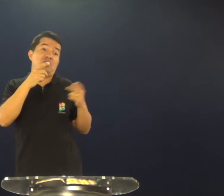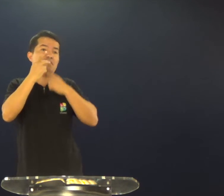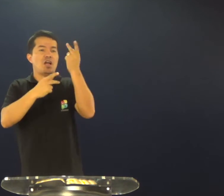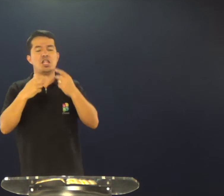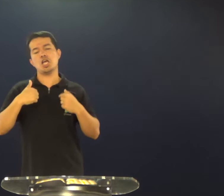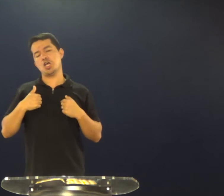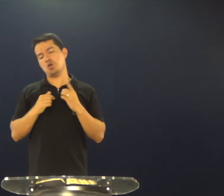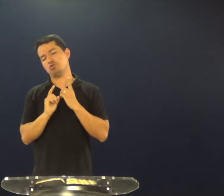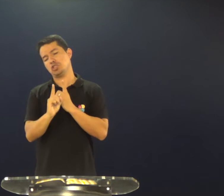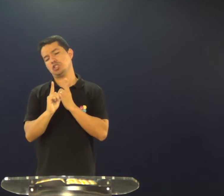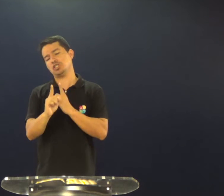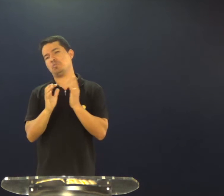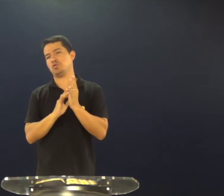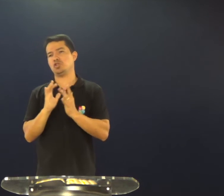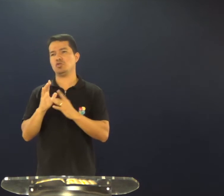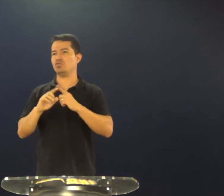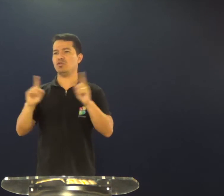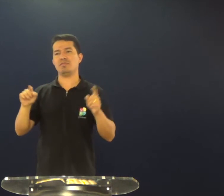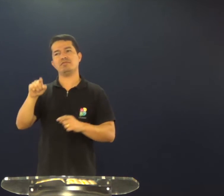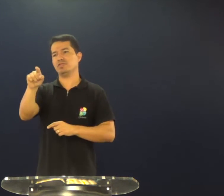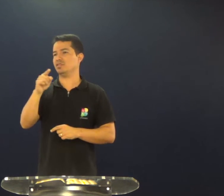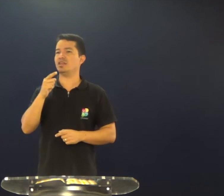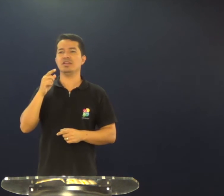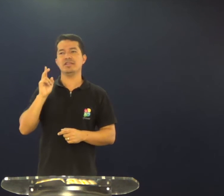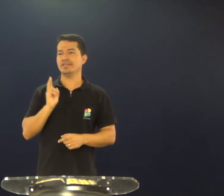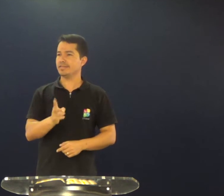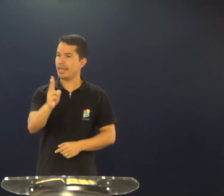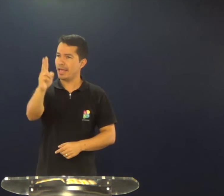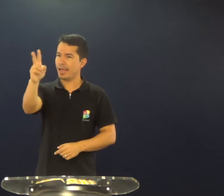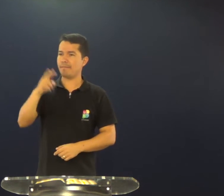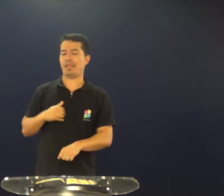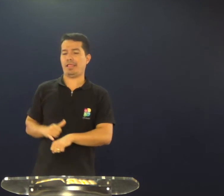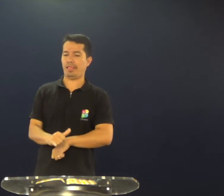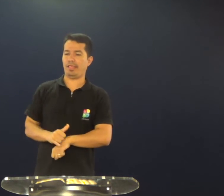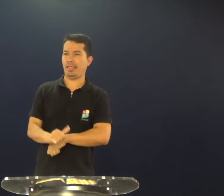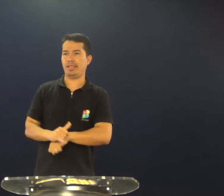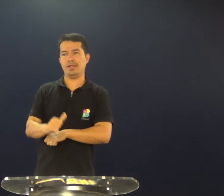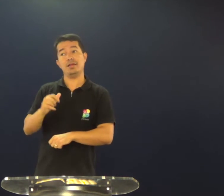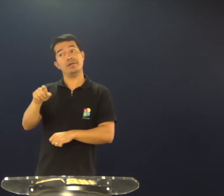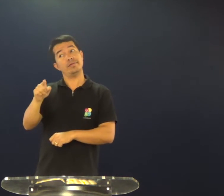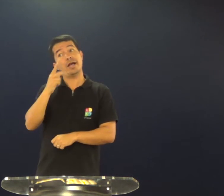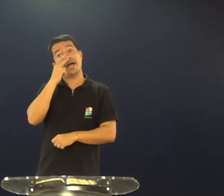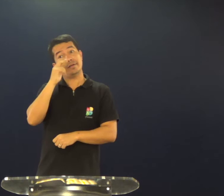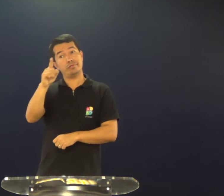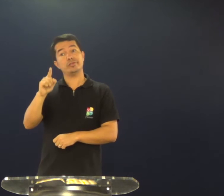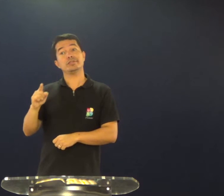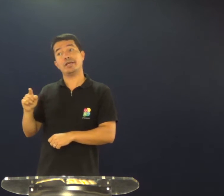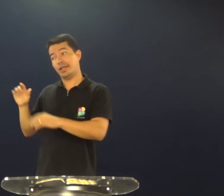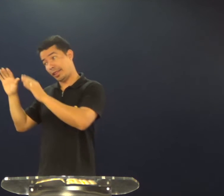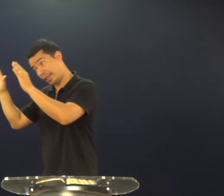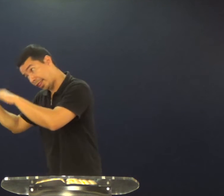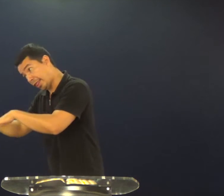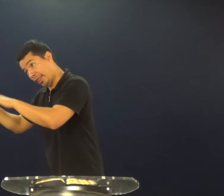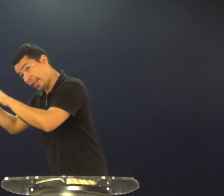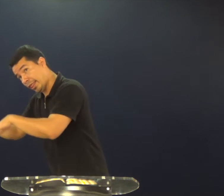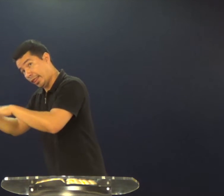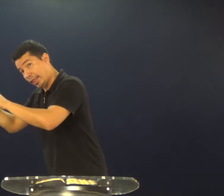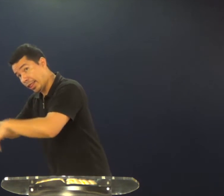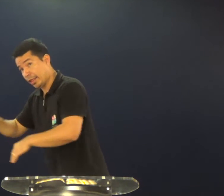Então, me desculpa, você fala que você é um discípulo de Jesus, mas você falta a igreja, você falta o culto, eu